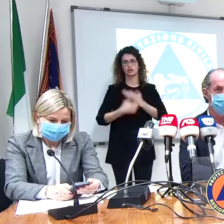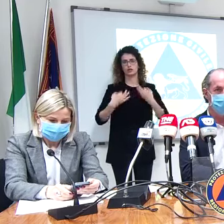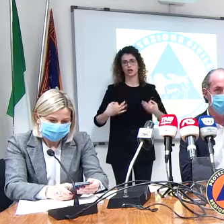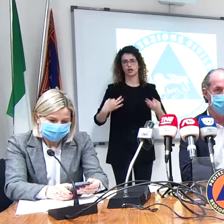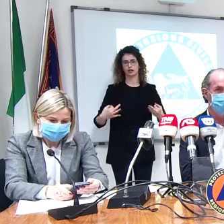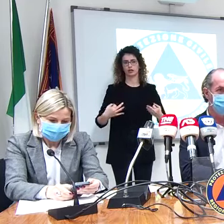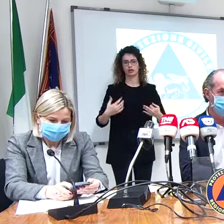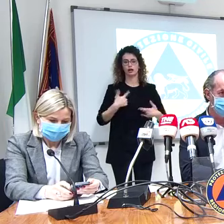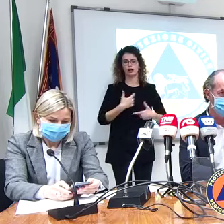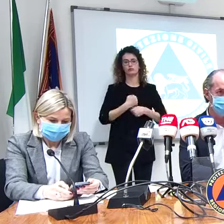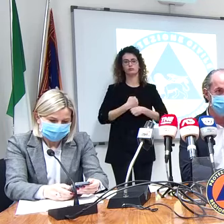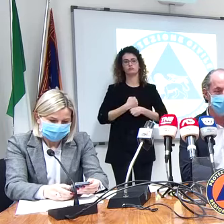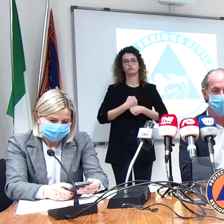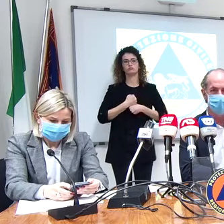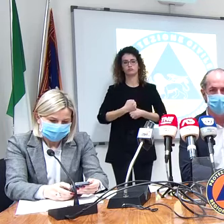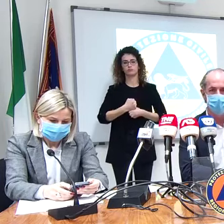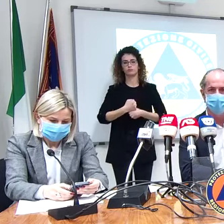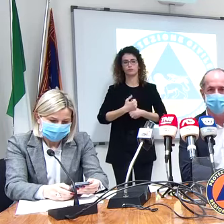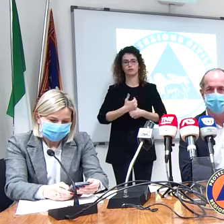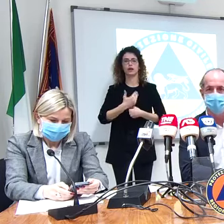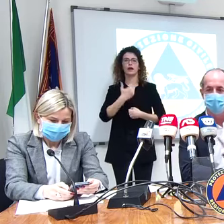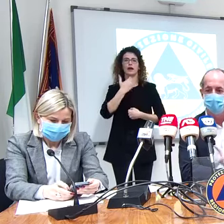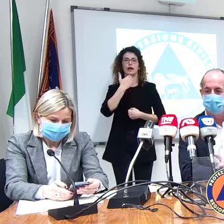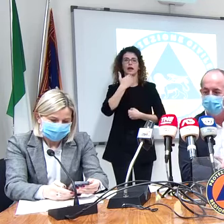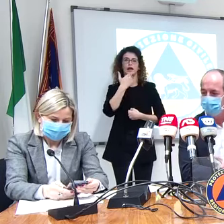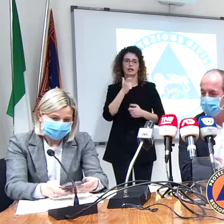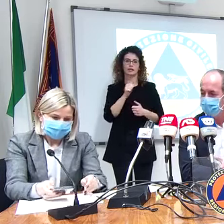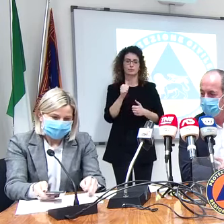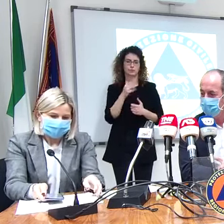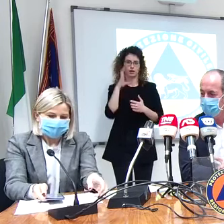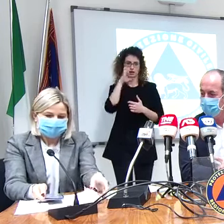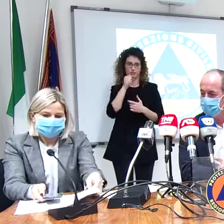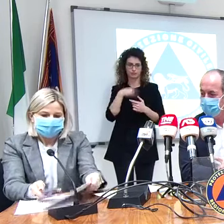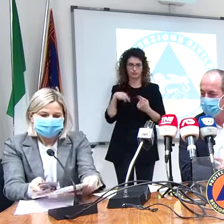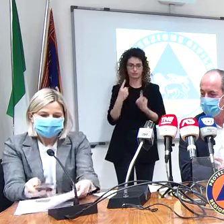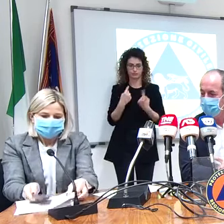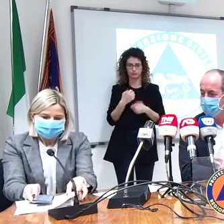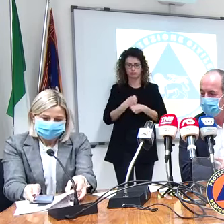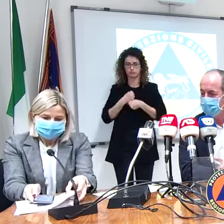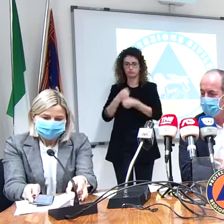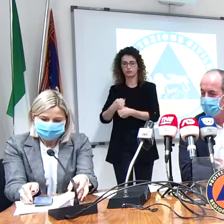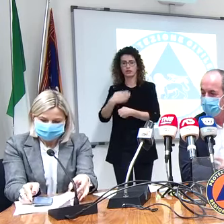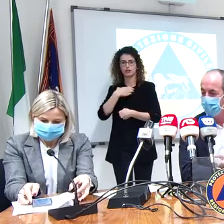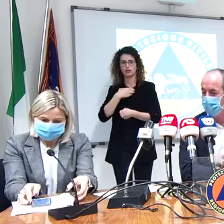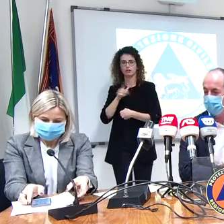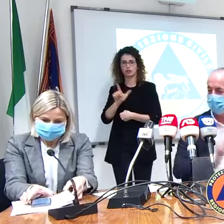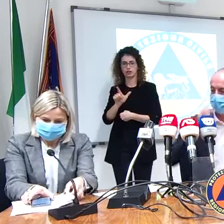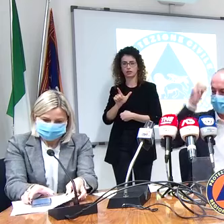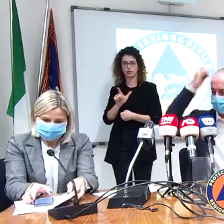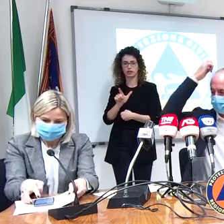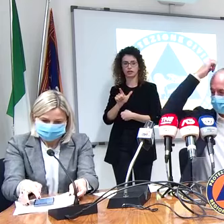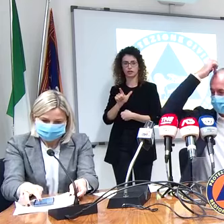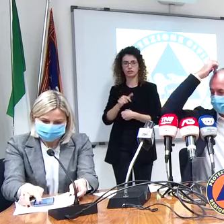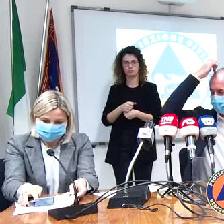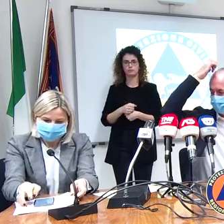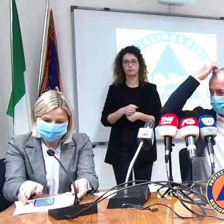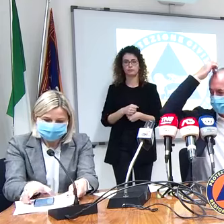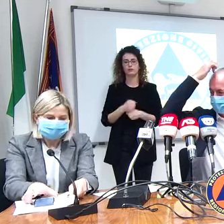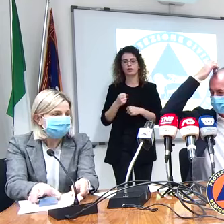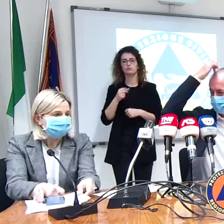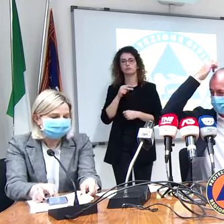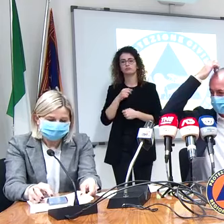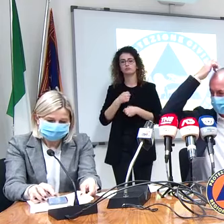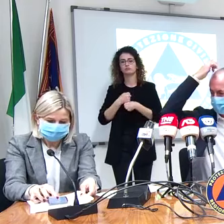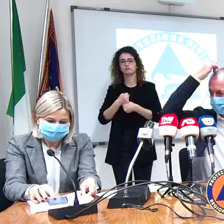parola nell'ordine ringraziandovi anche per la comprensione all'assessore Lanzarin che vi può parlare sia delle